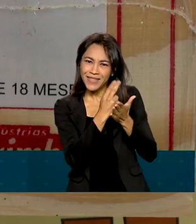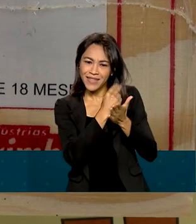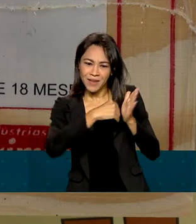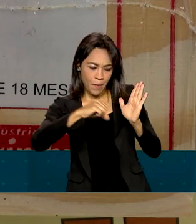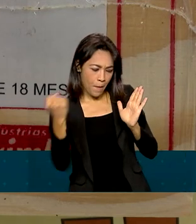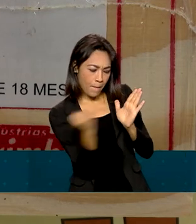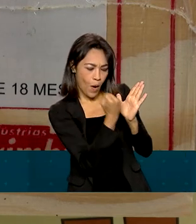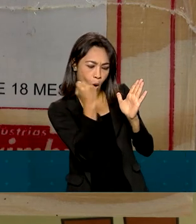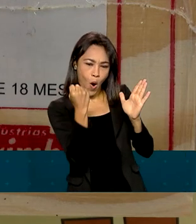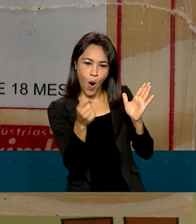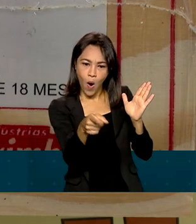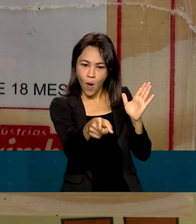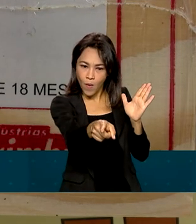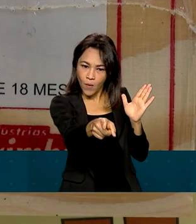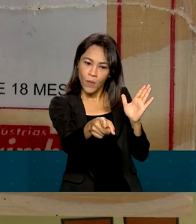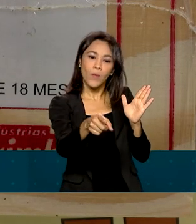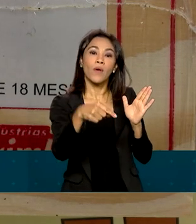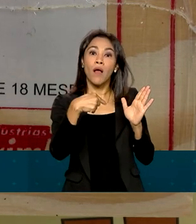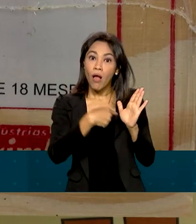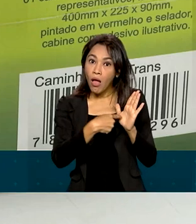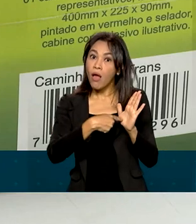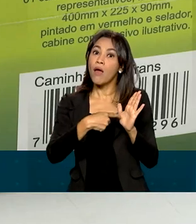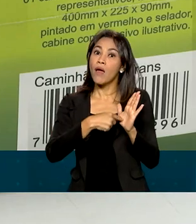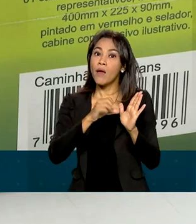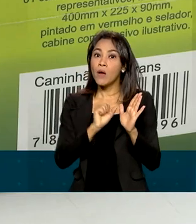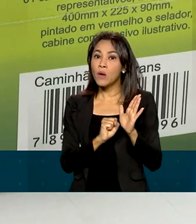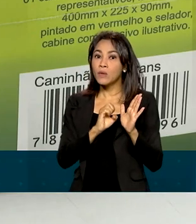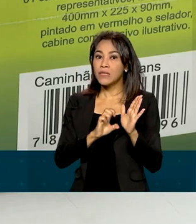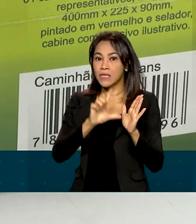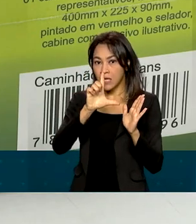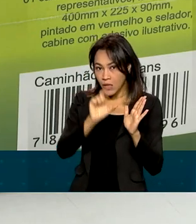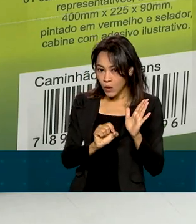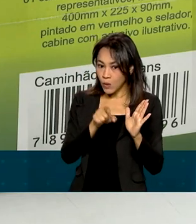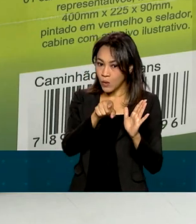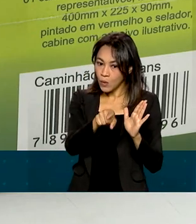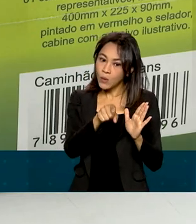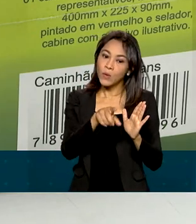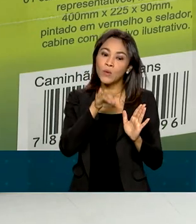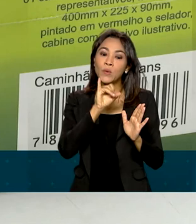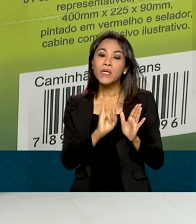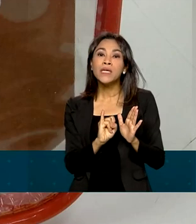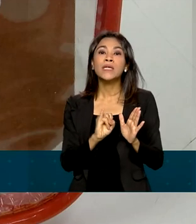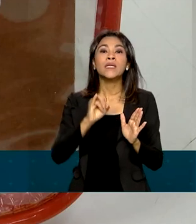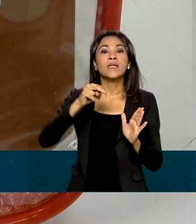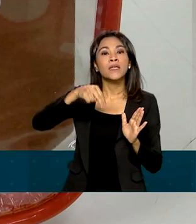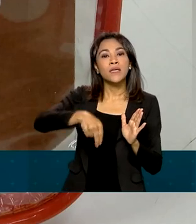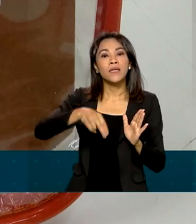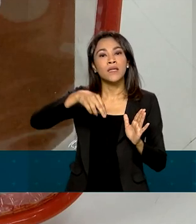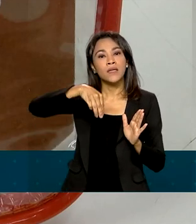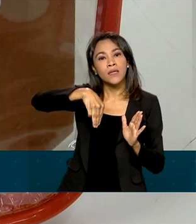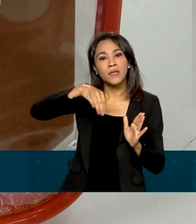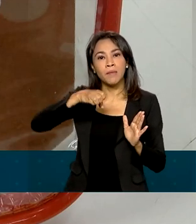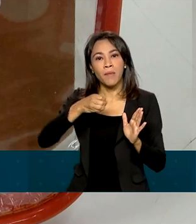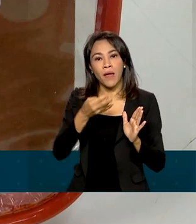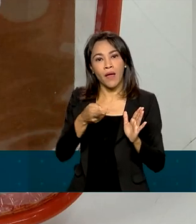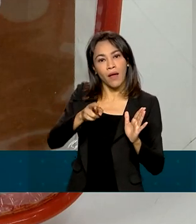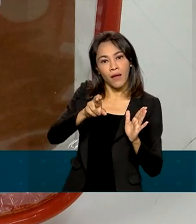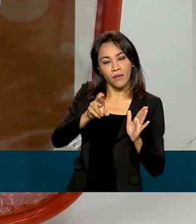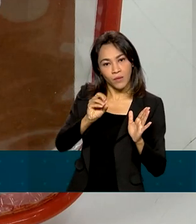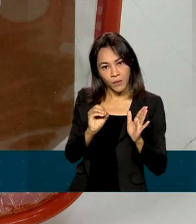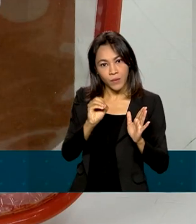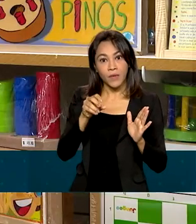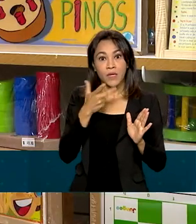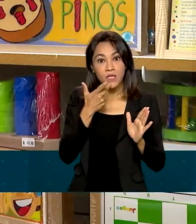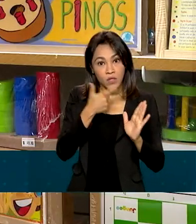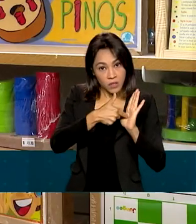Este é o selo do Inmetro, o Instituto Nacional de Metrologia, Qualidade e Tecnologia. Este selo atesta